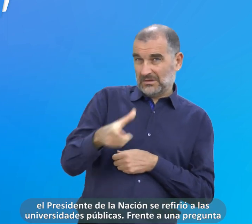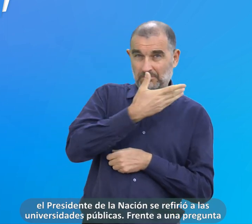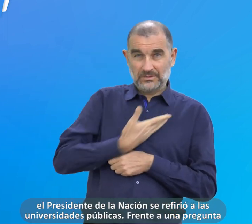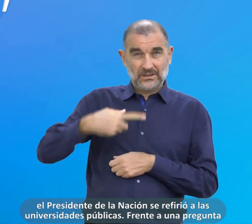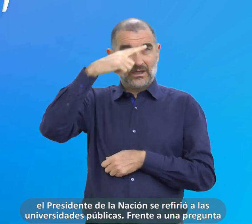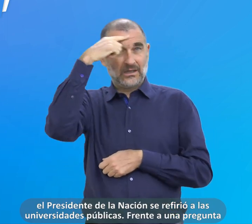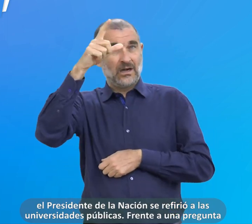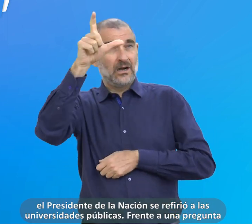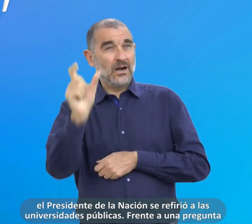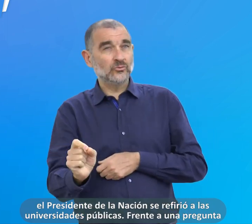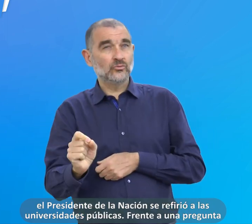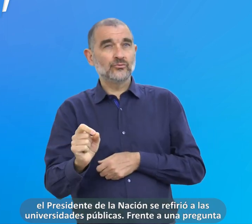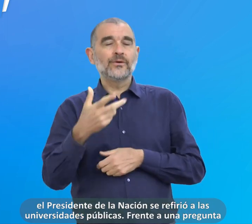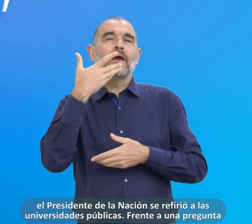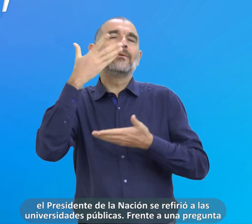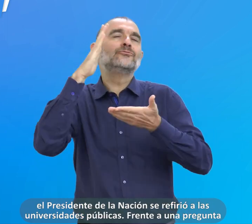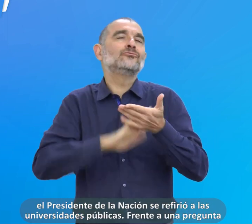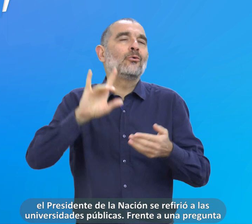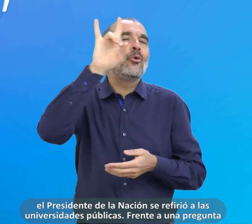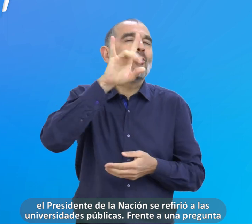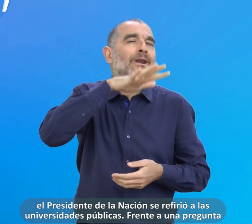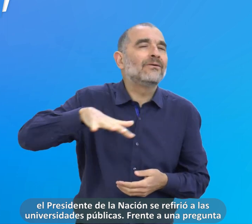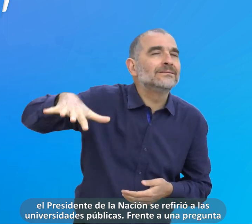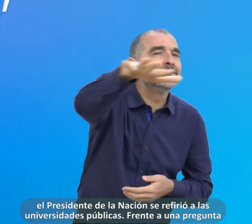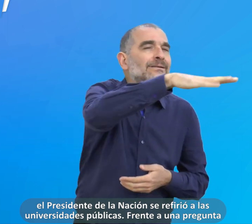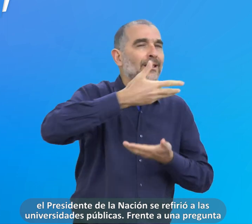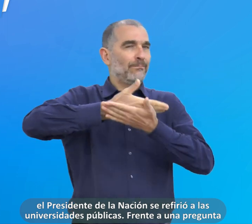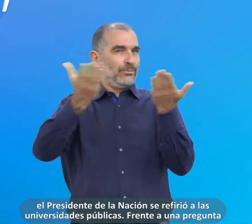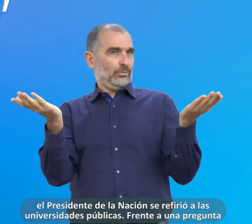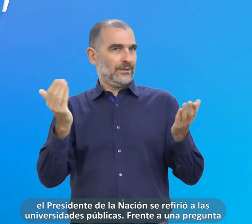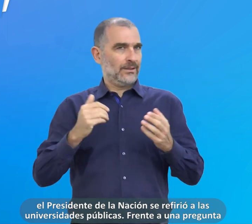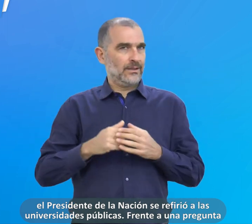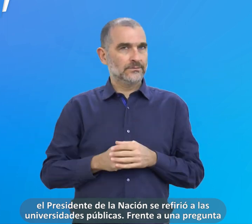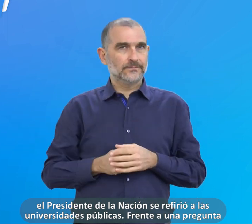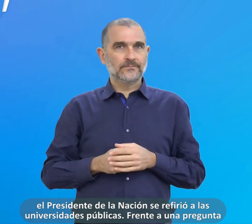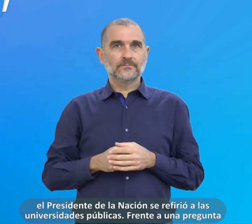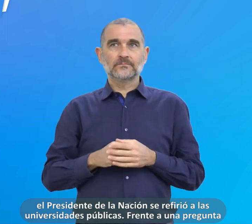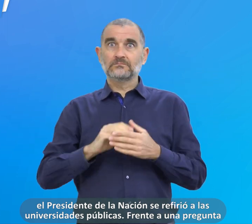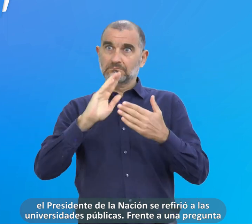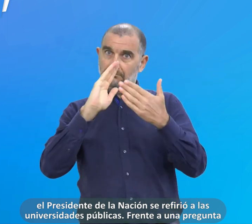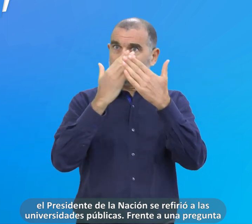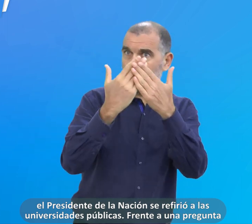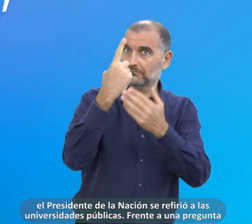el presidente de la nación se refirió a las universidades públicas.